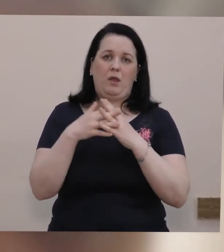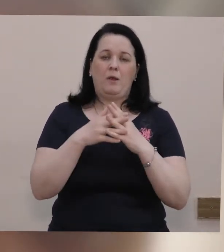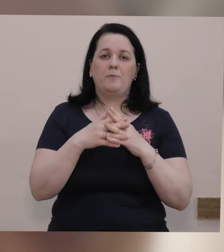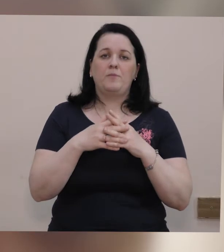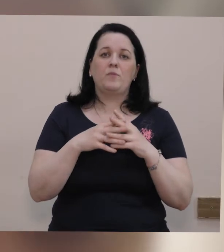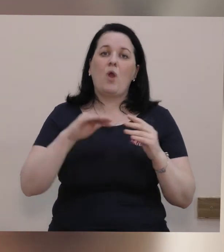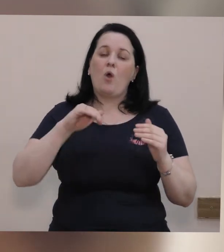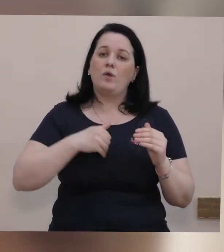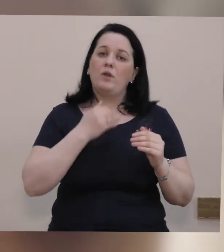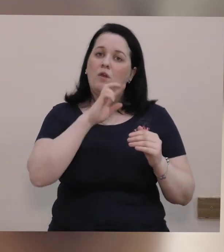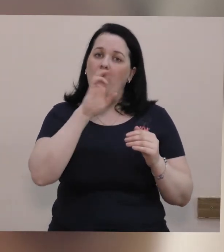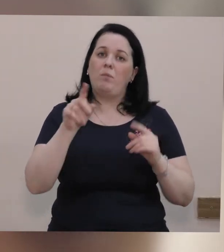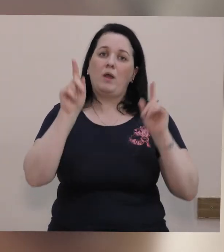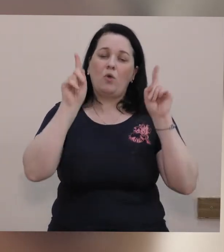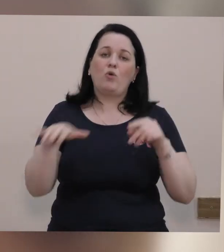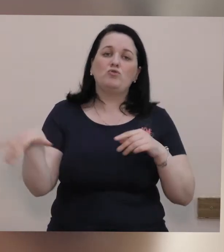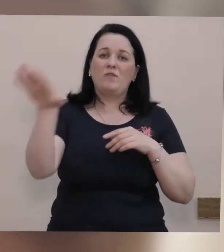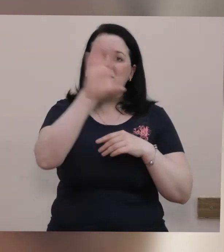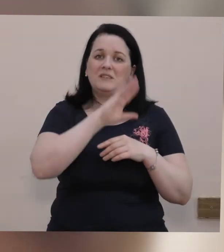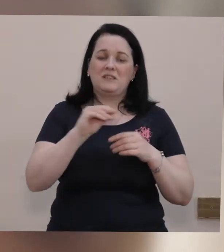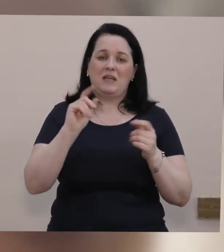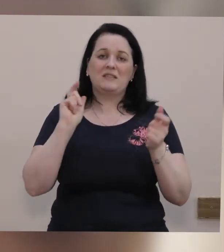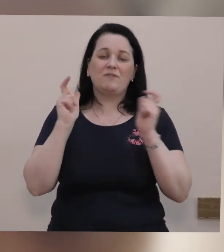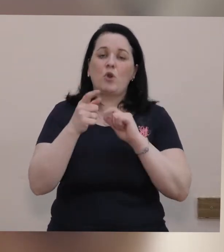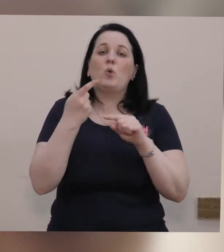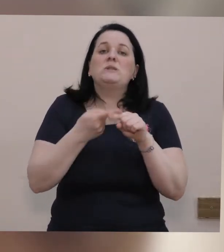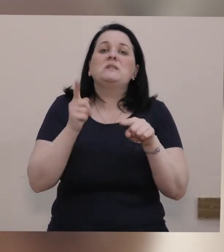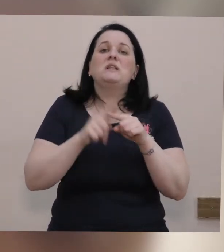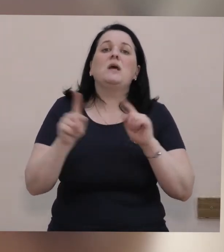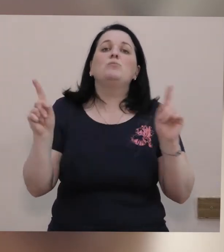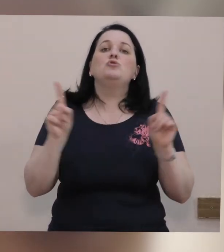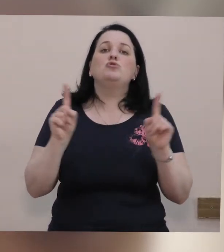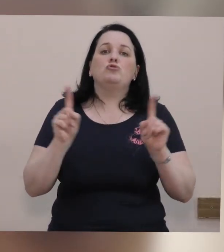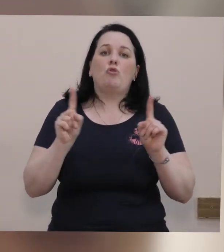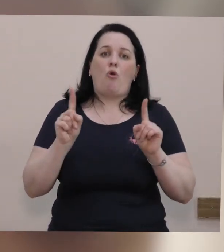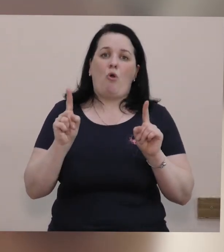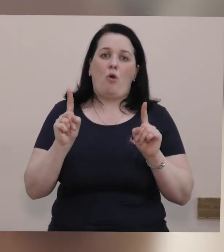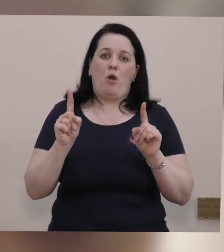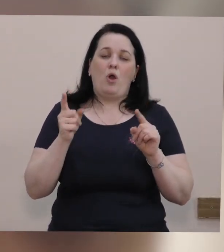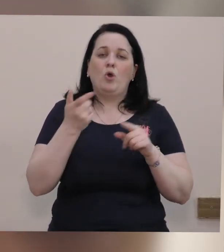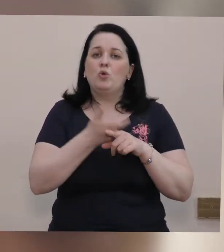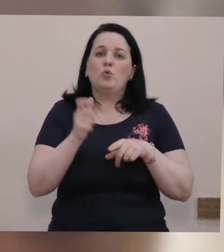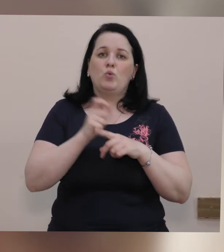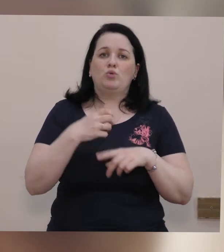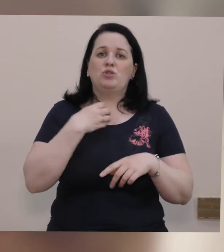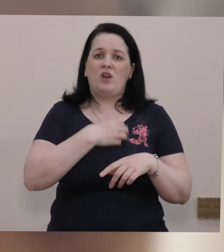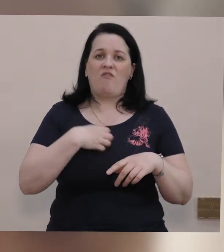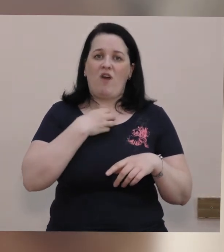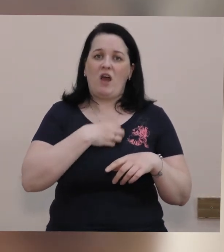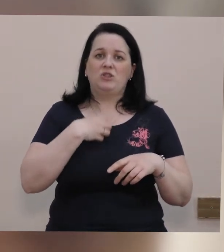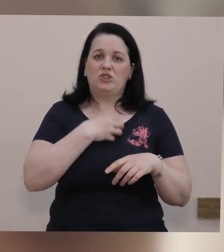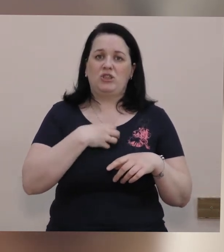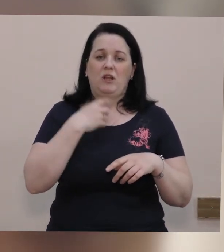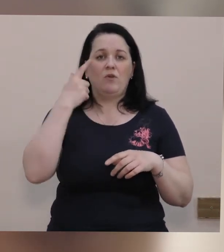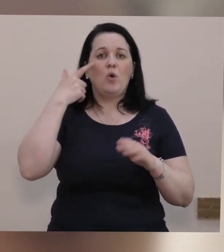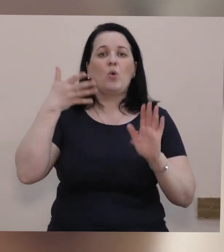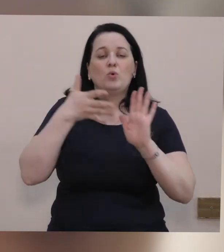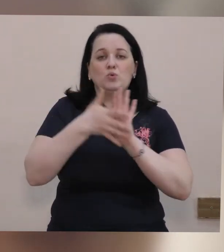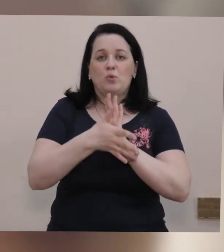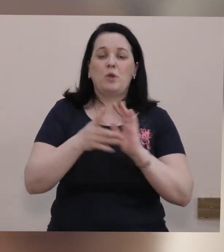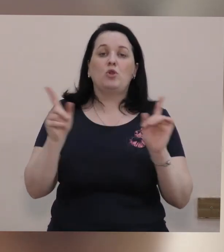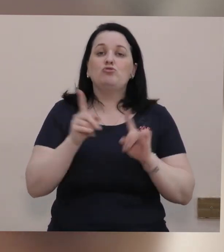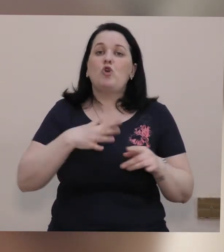Хотів би також до всіх звернутися з тим, що дуже важливо розуміти,